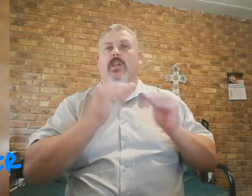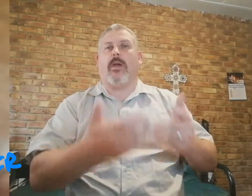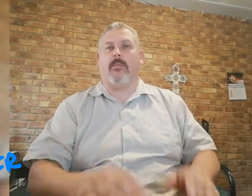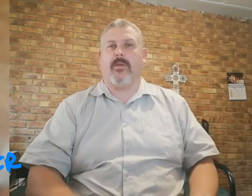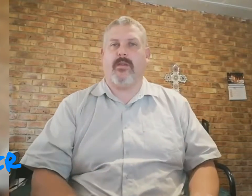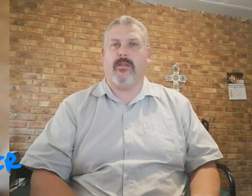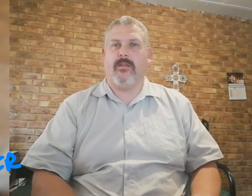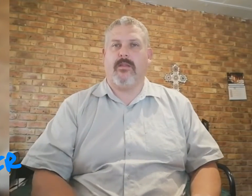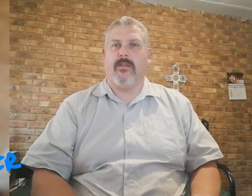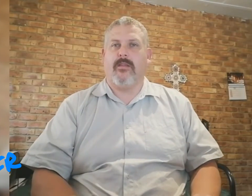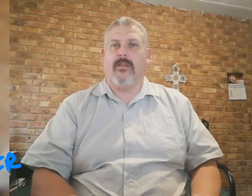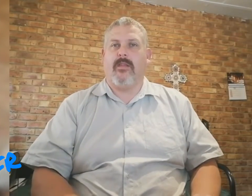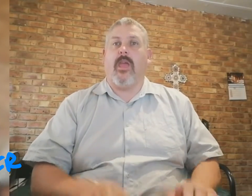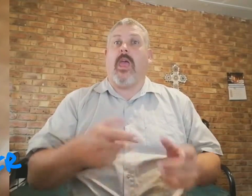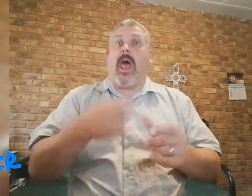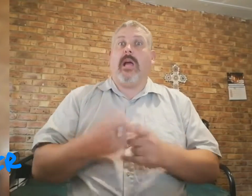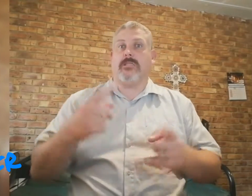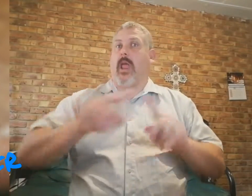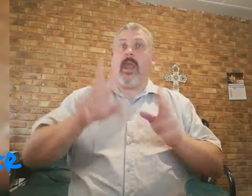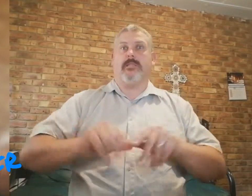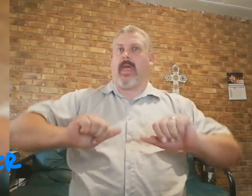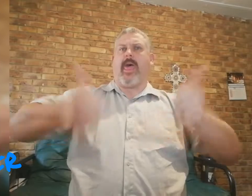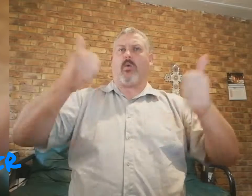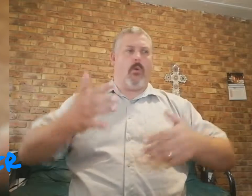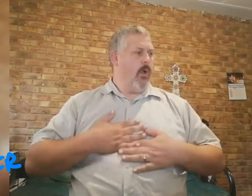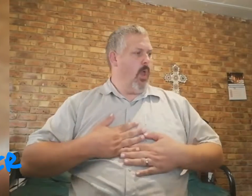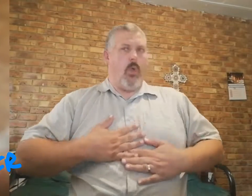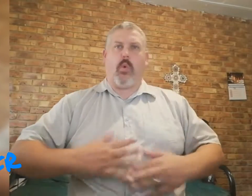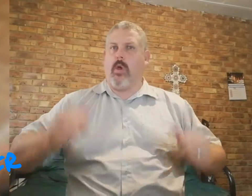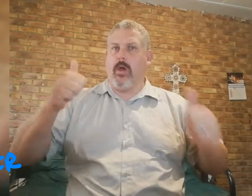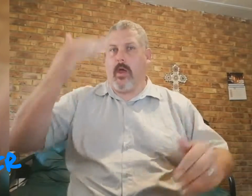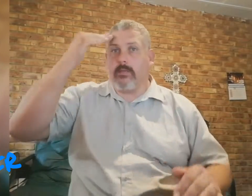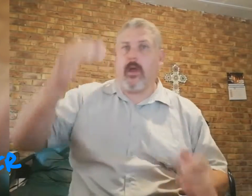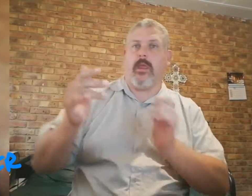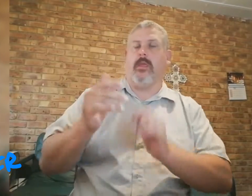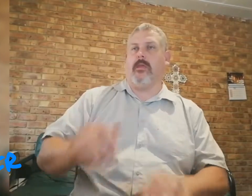van jou help. En as alles herkom, dankie,